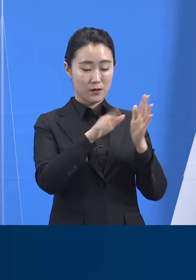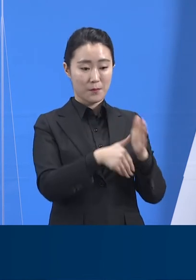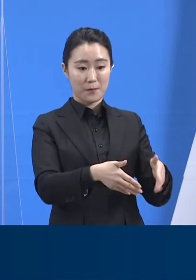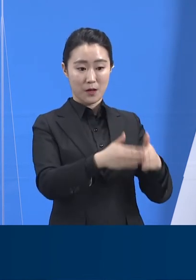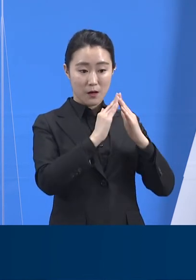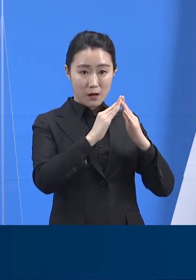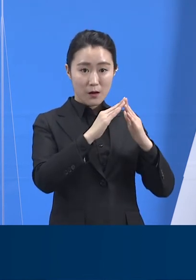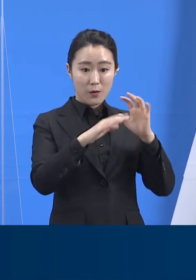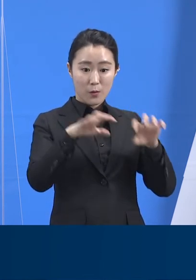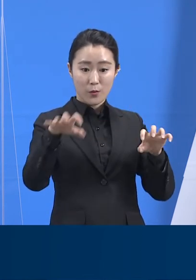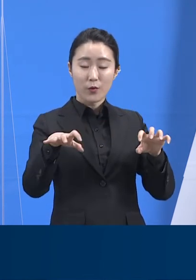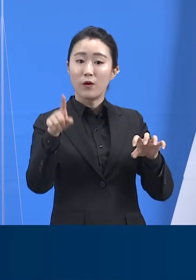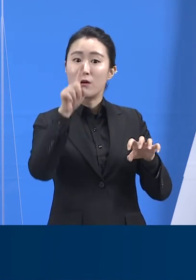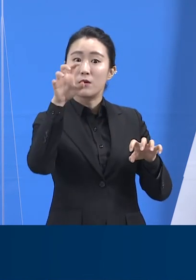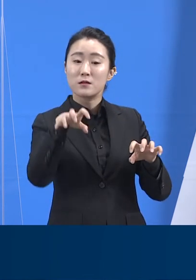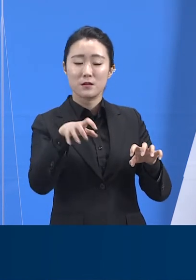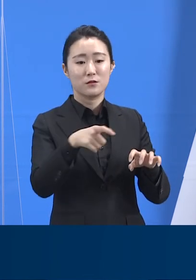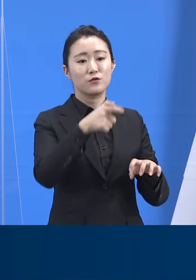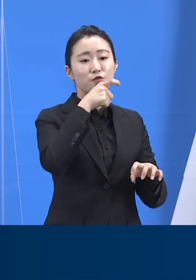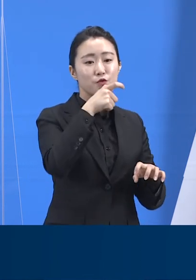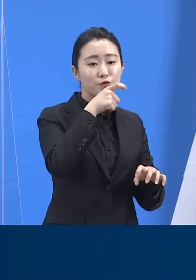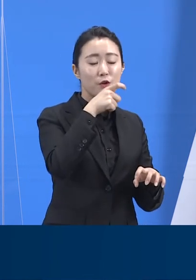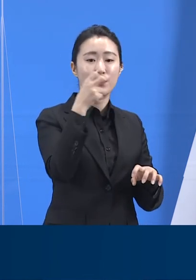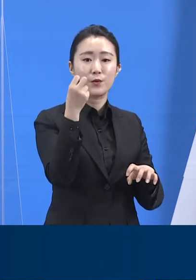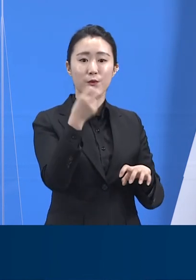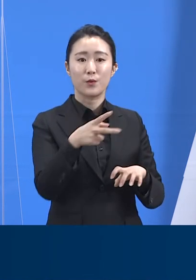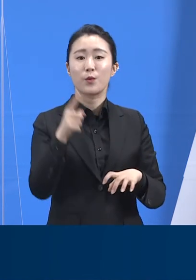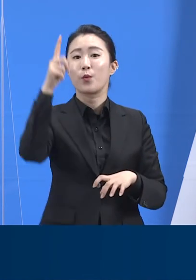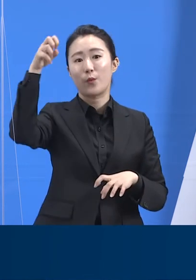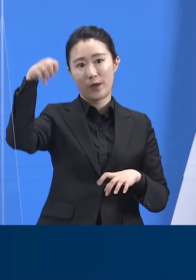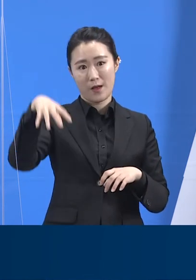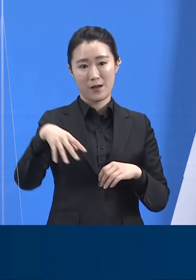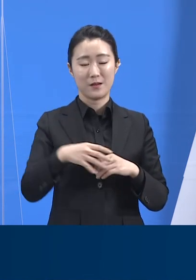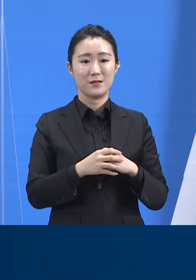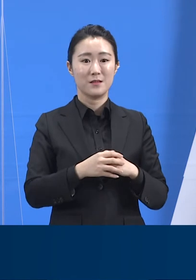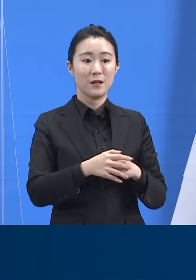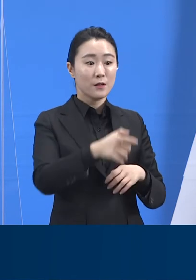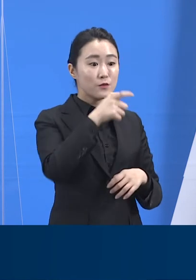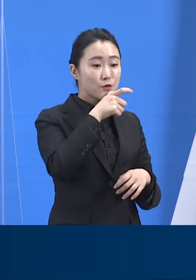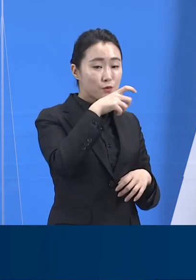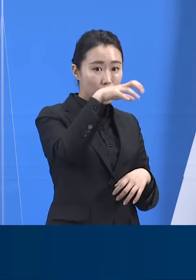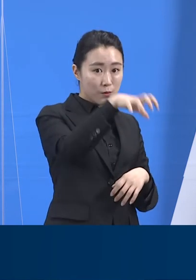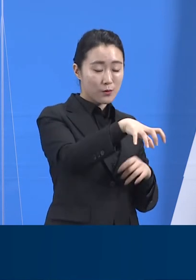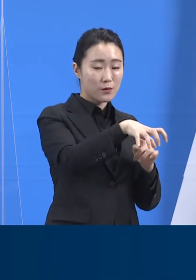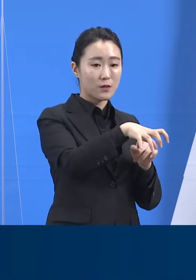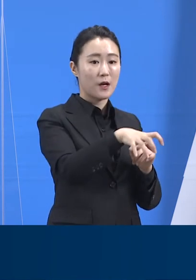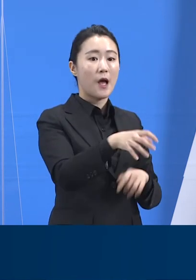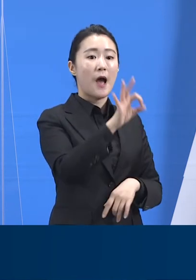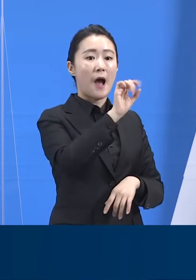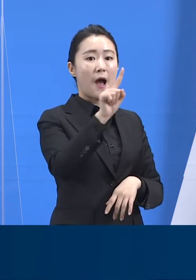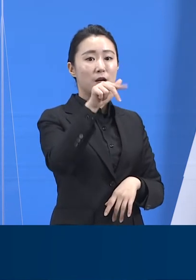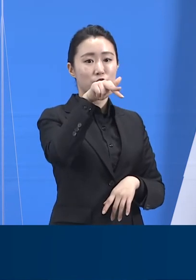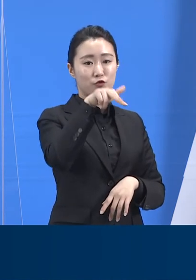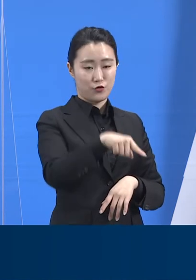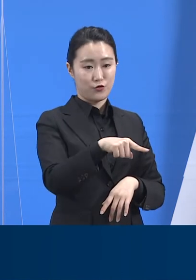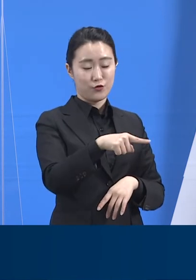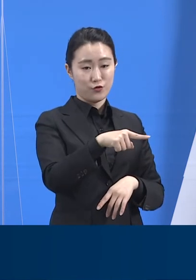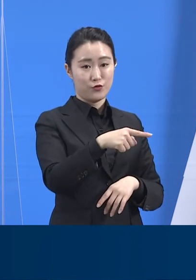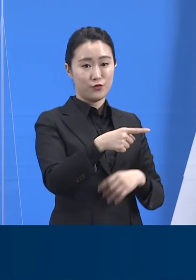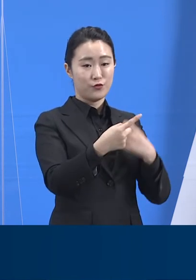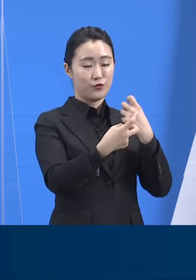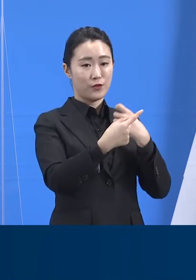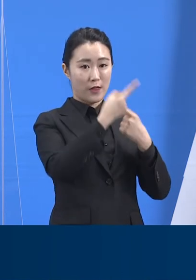실내체육관에 설치하고, 아주대학교 병원이 협력의료기관으로 지정되었습니다. 고향시의 경우